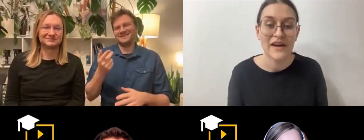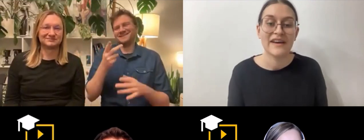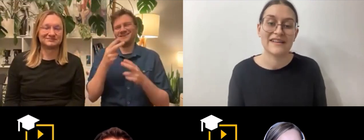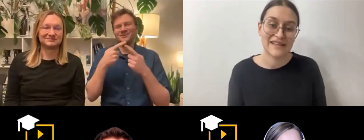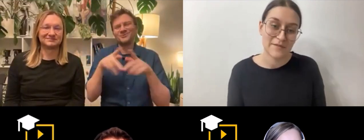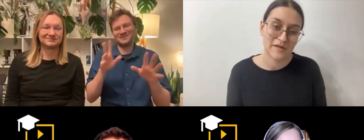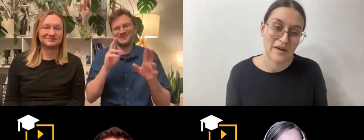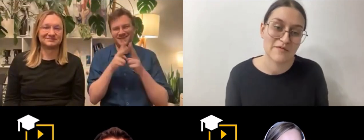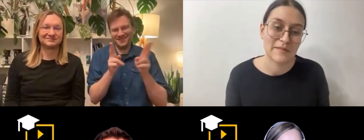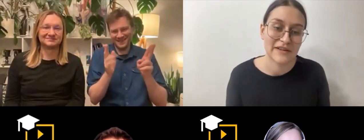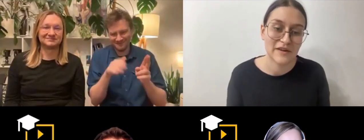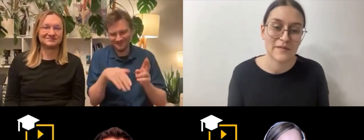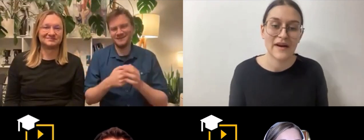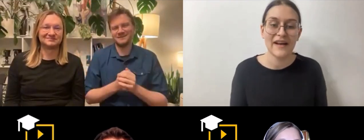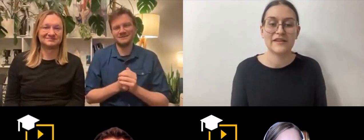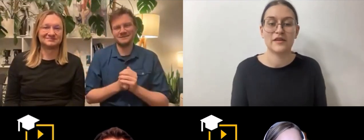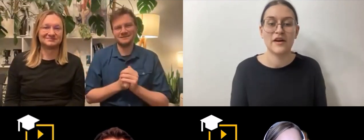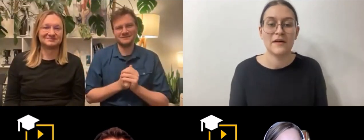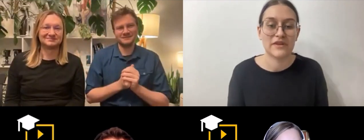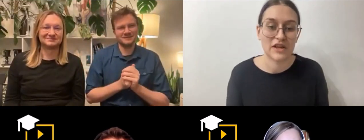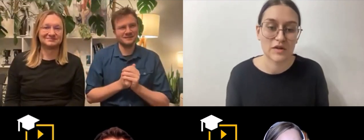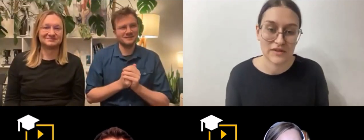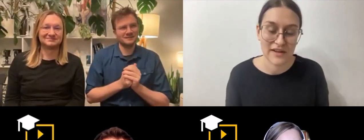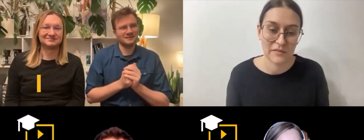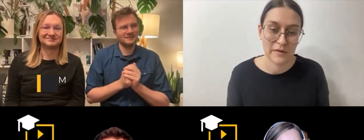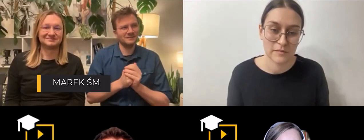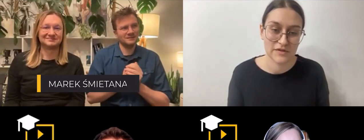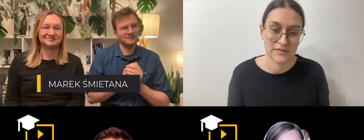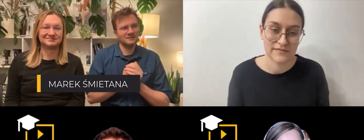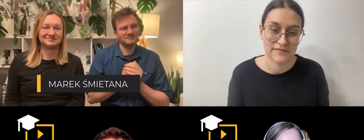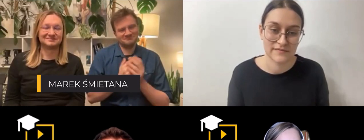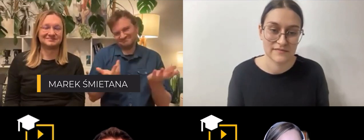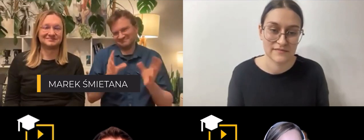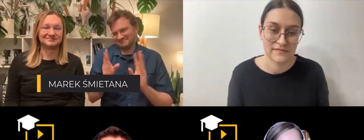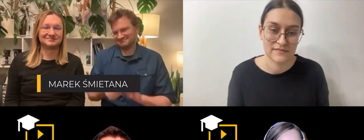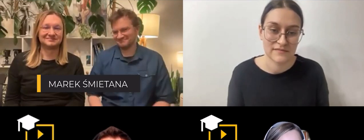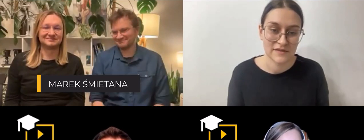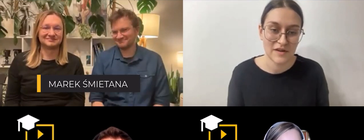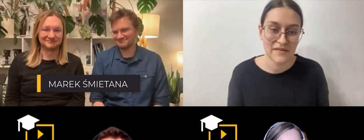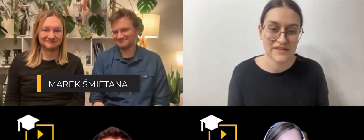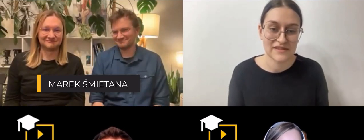języka migowego byłem lektorem, ale to był taki krótki etap w moim życiu. To lubię wszystko.